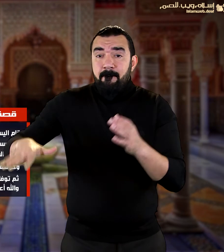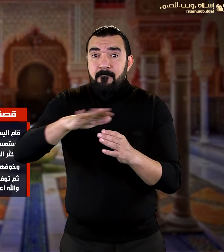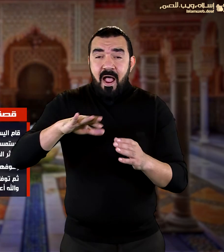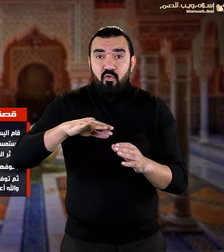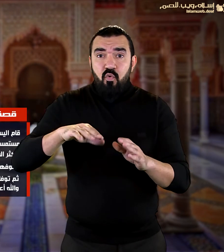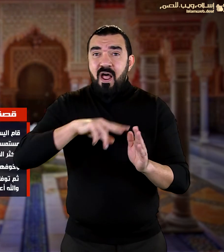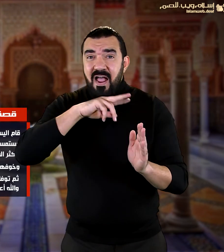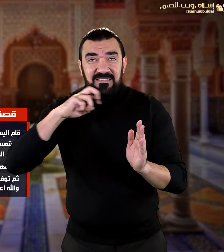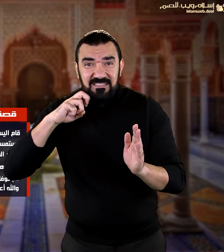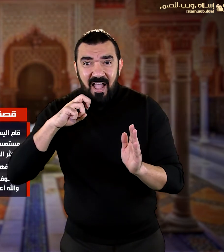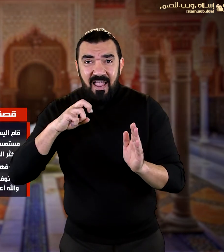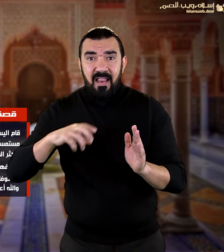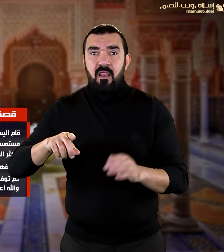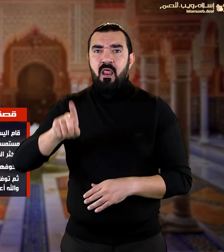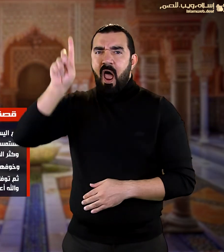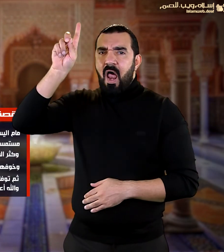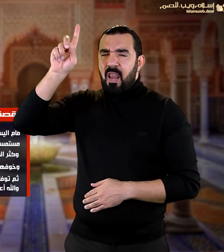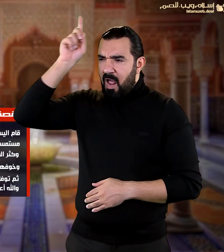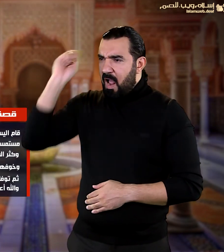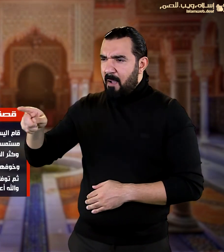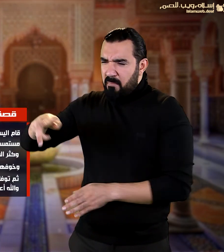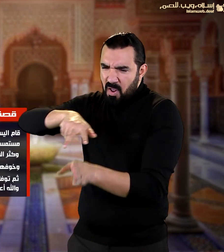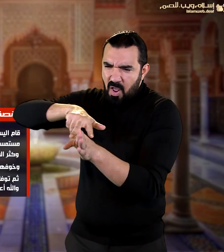سوء العذاب والله أعلم